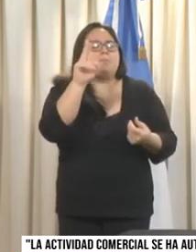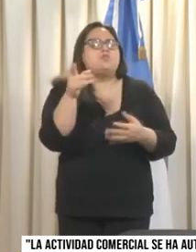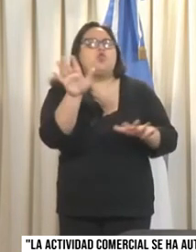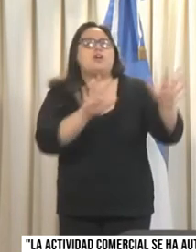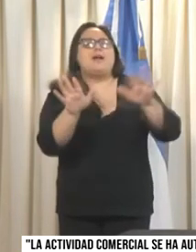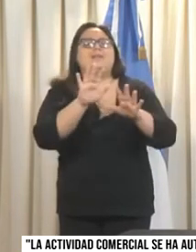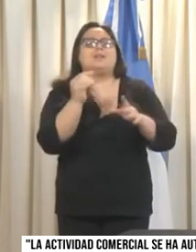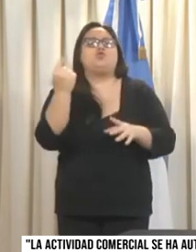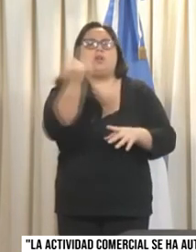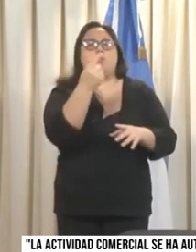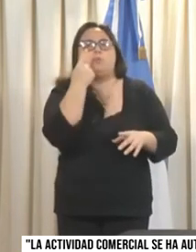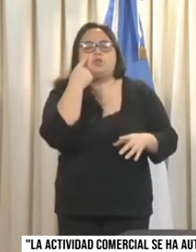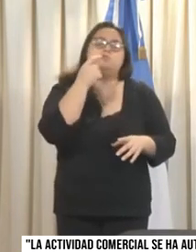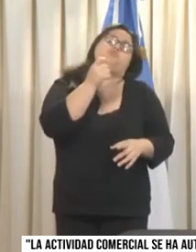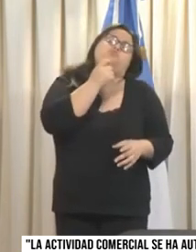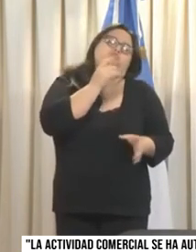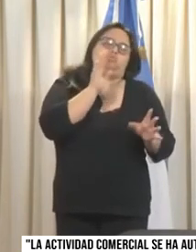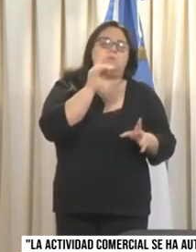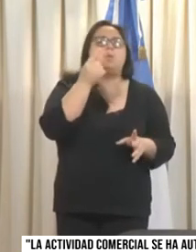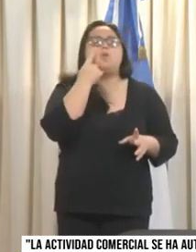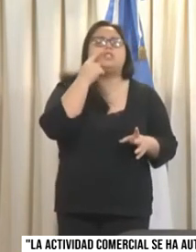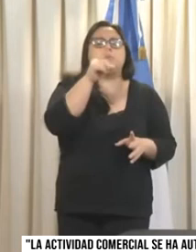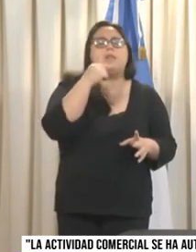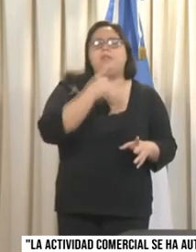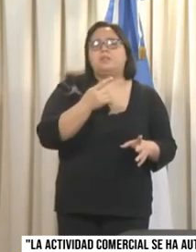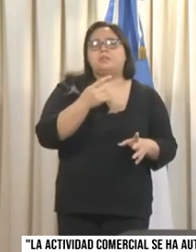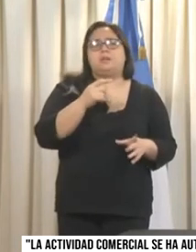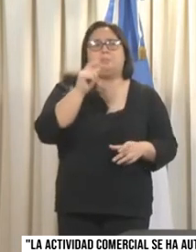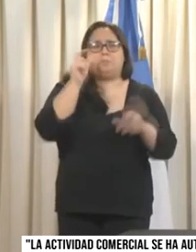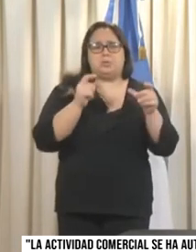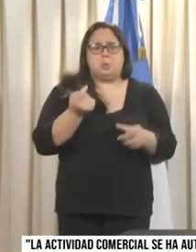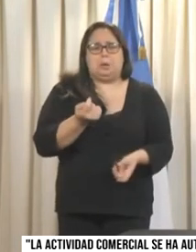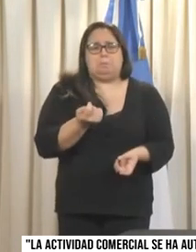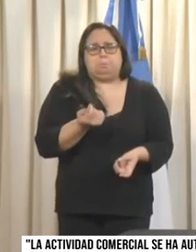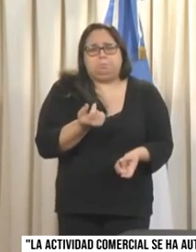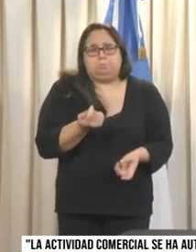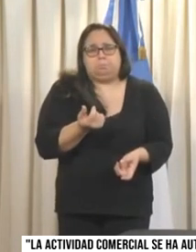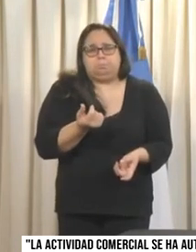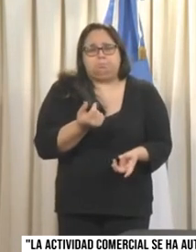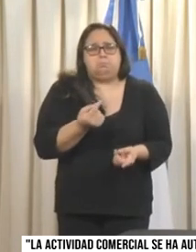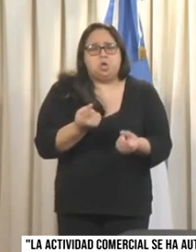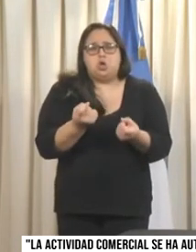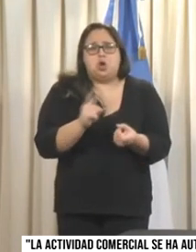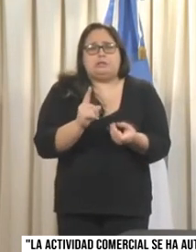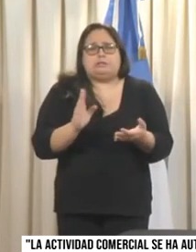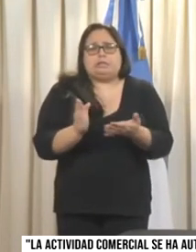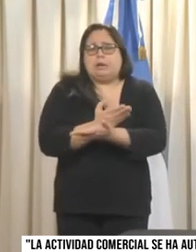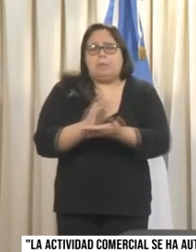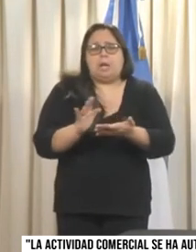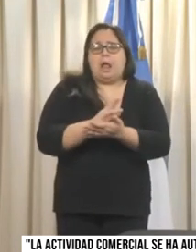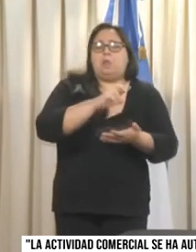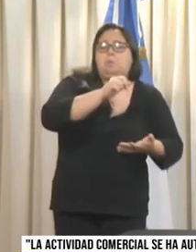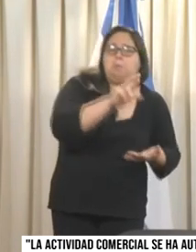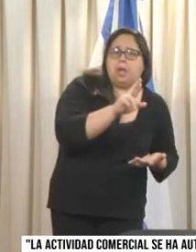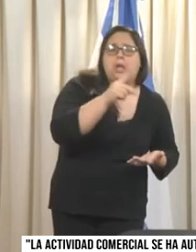municipios. O algún intendente, algún municipio que entiende que no es necesario realizar esta división de personas para poder